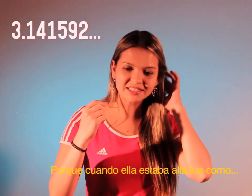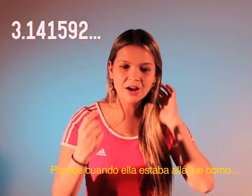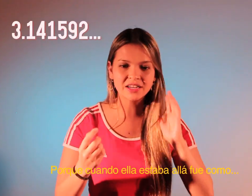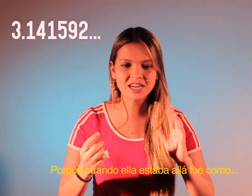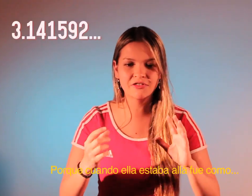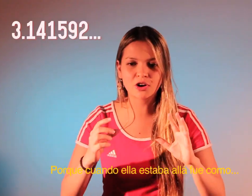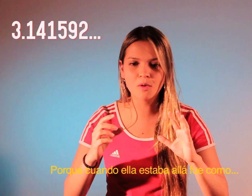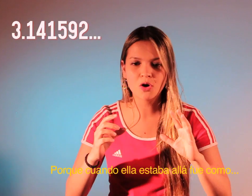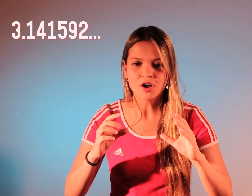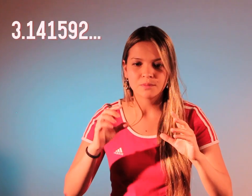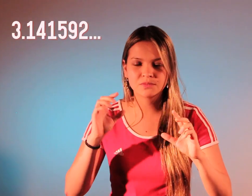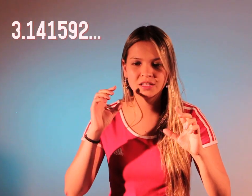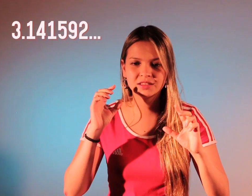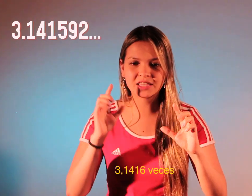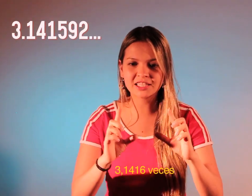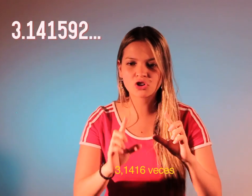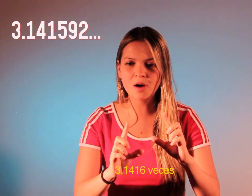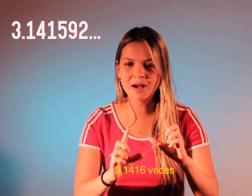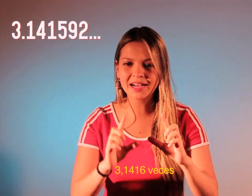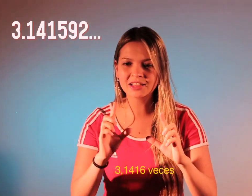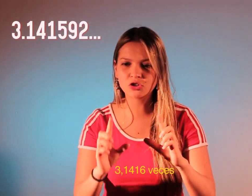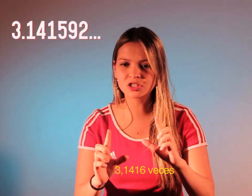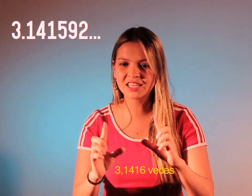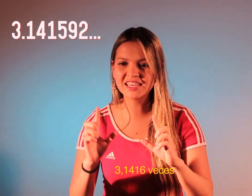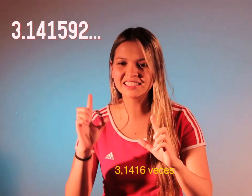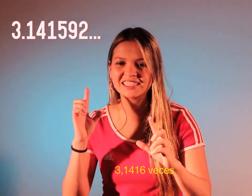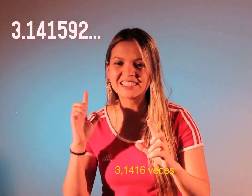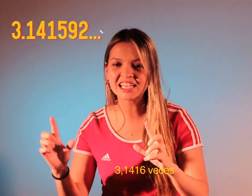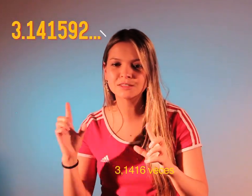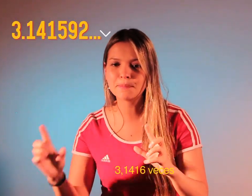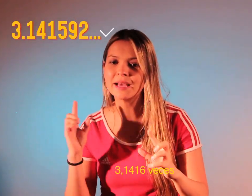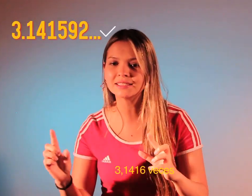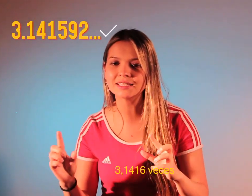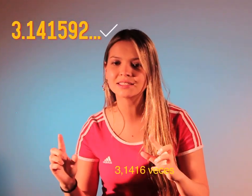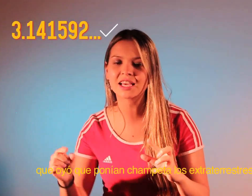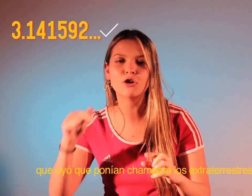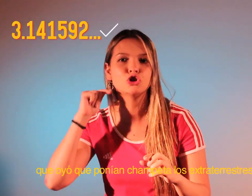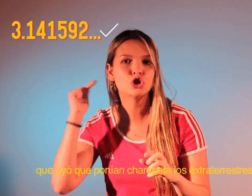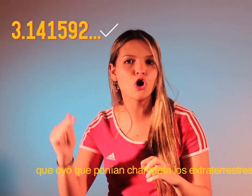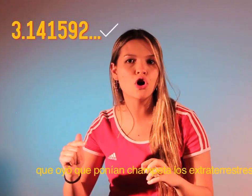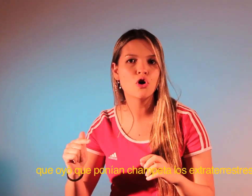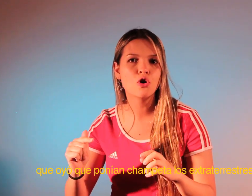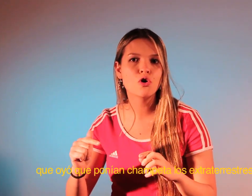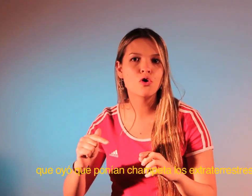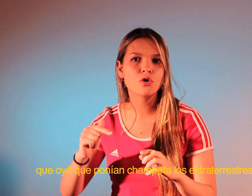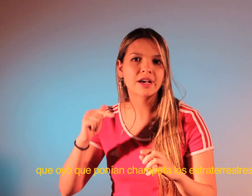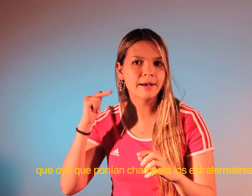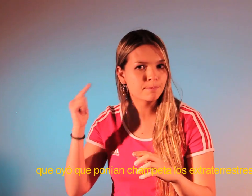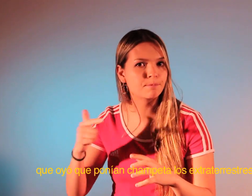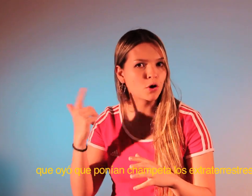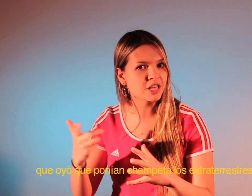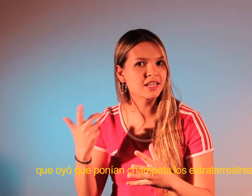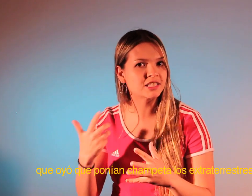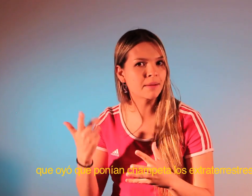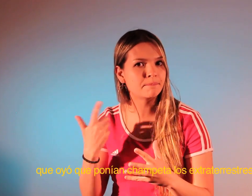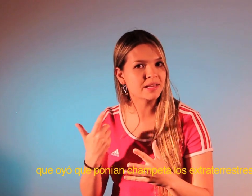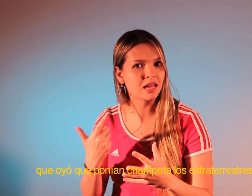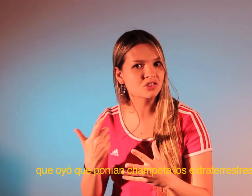estaba allá fue como 3,14, 16 veces que oyó que ponían champeta a los